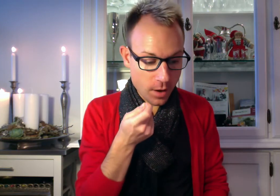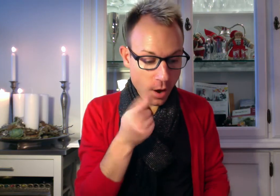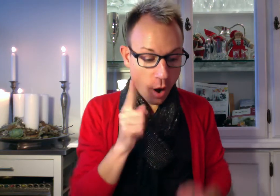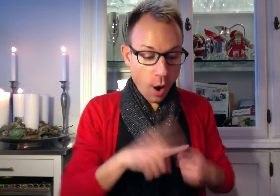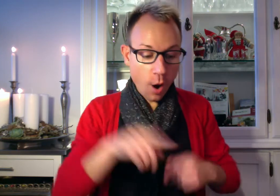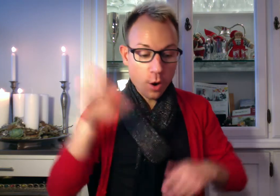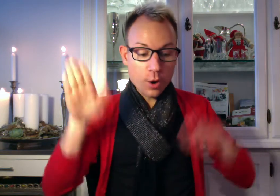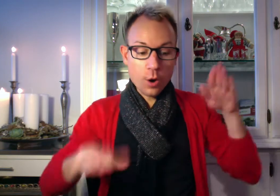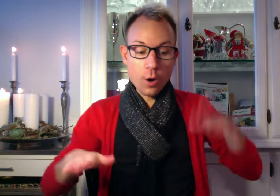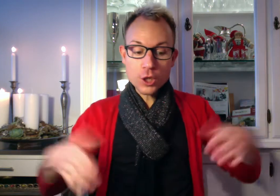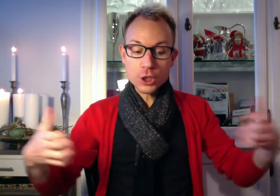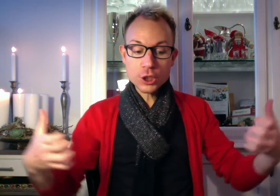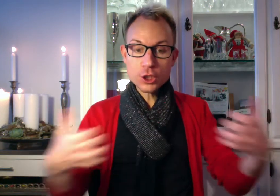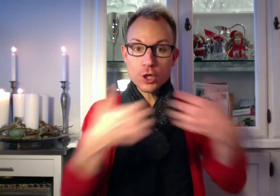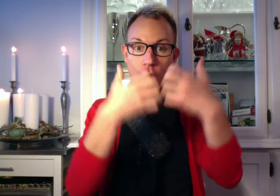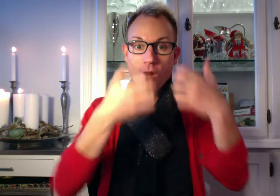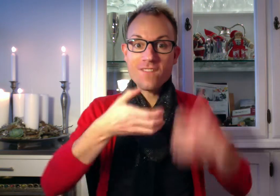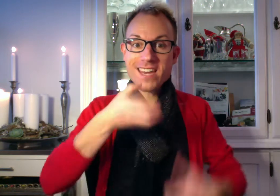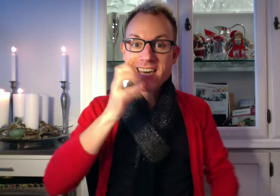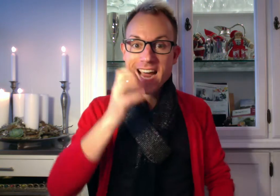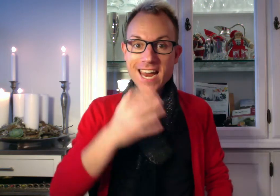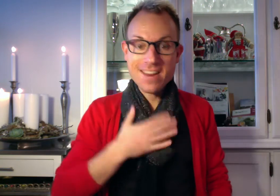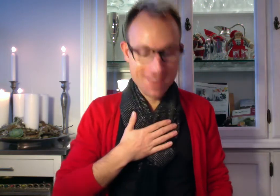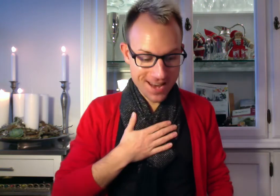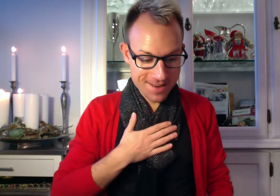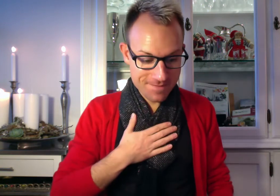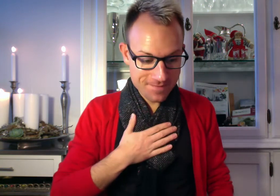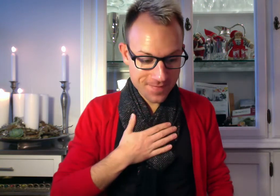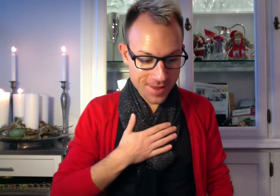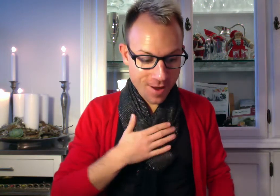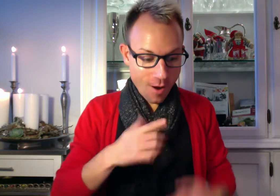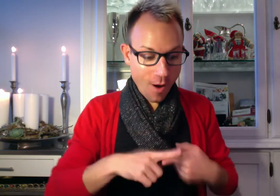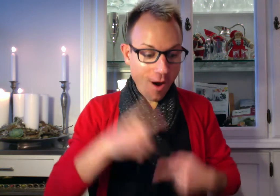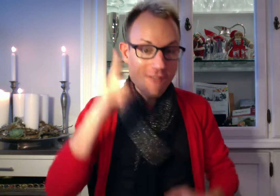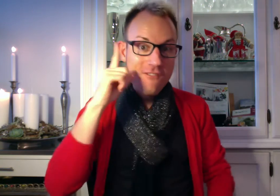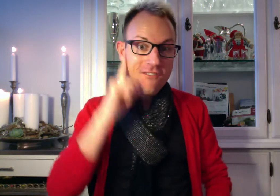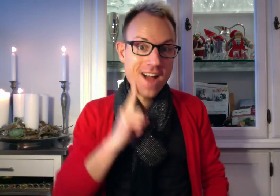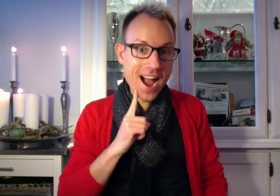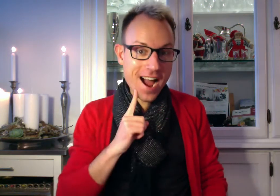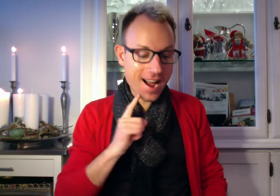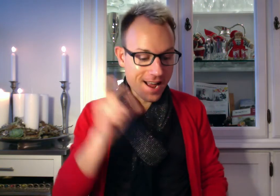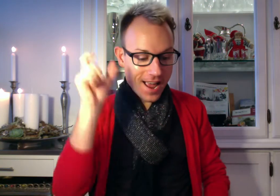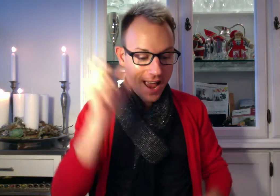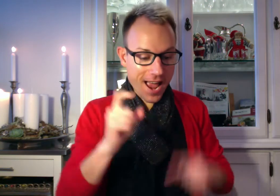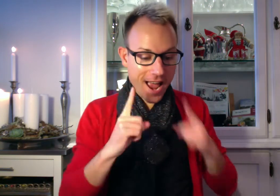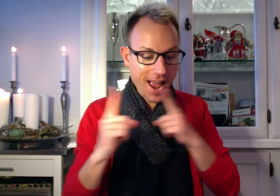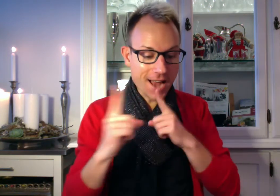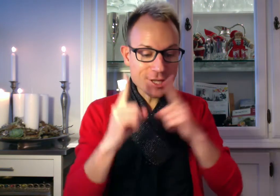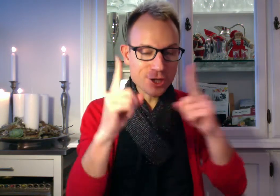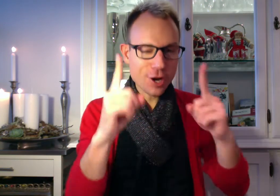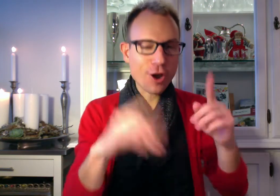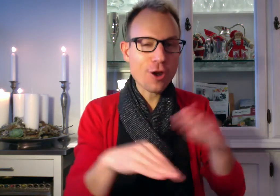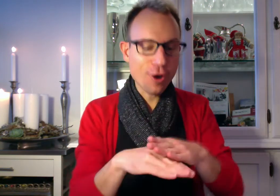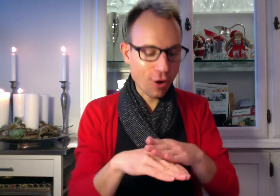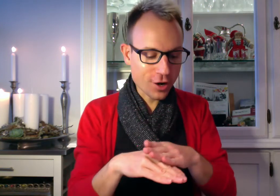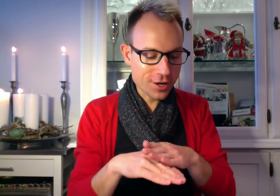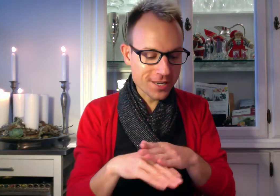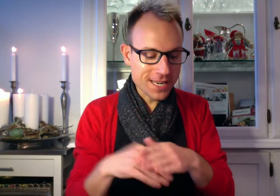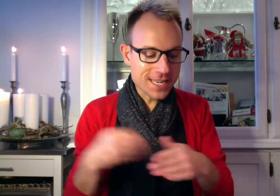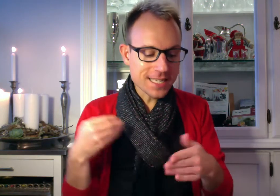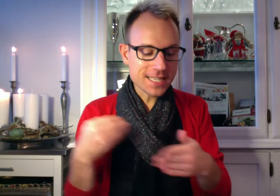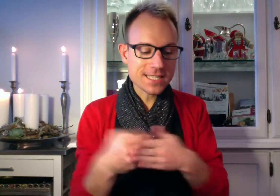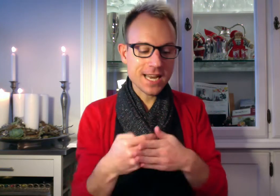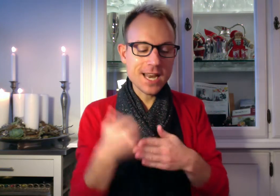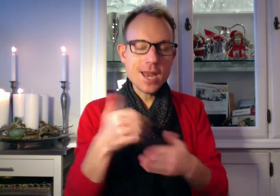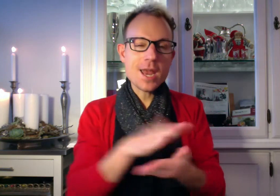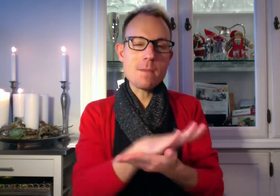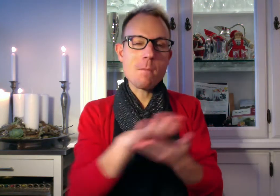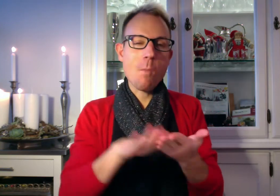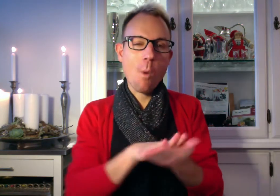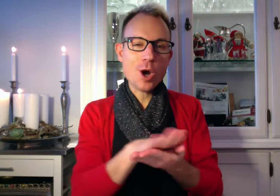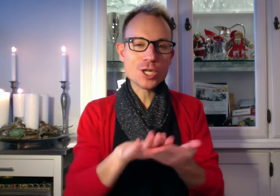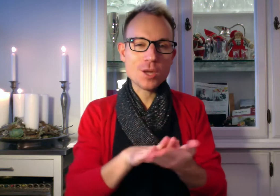Og gåsen skål vi drikke vil. Og far han tønder nok. Der er til en mor som